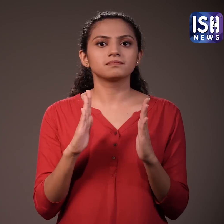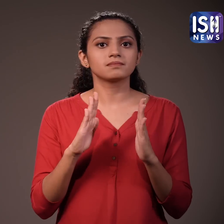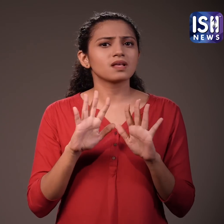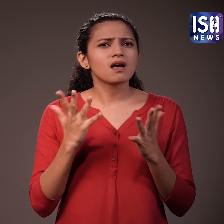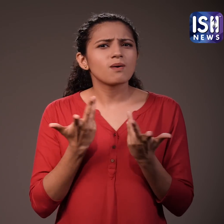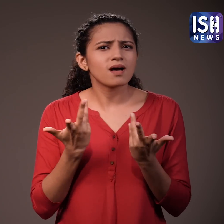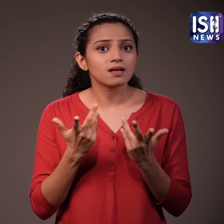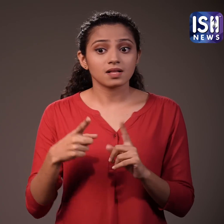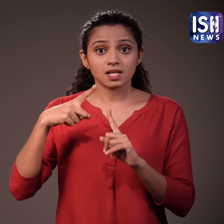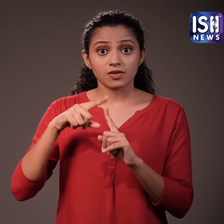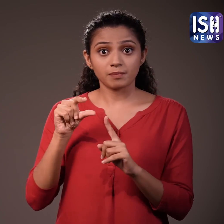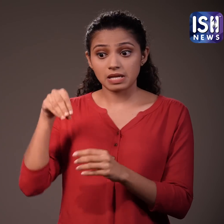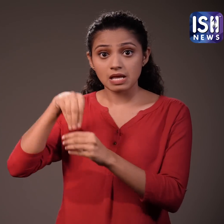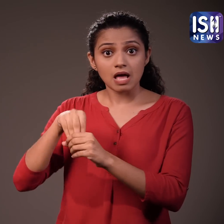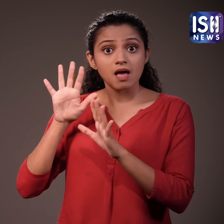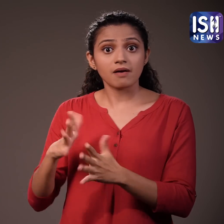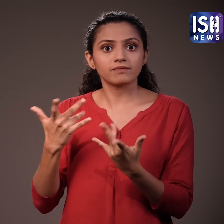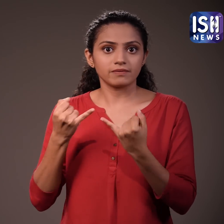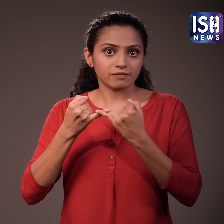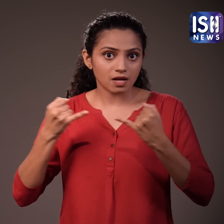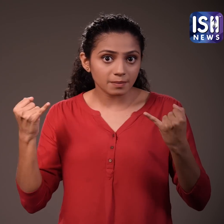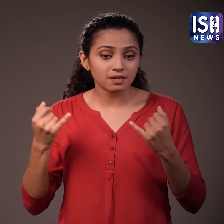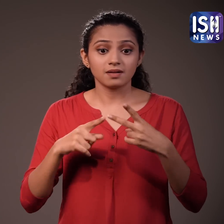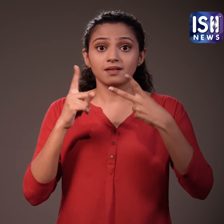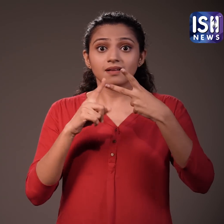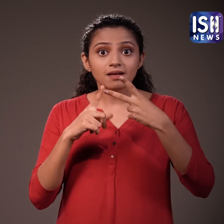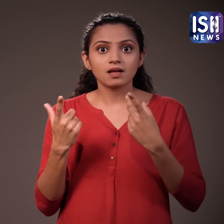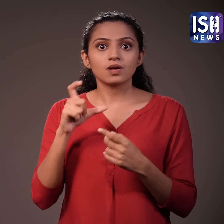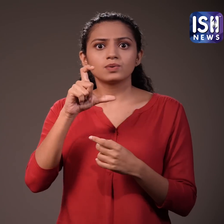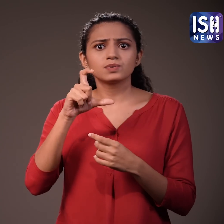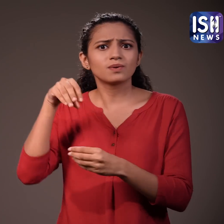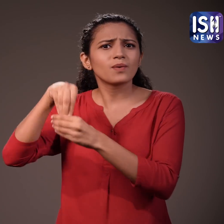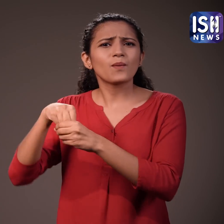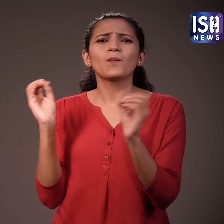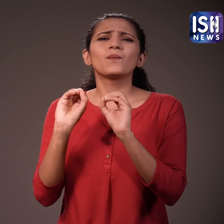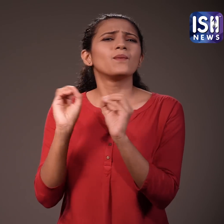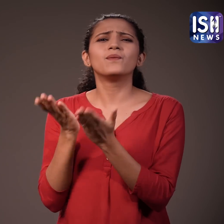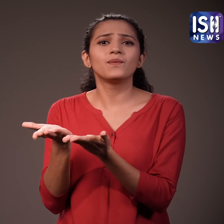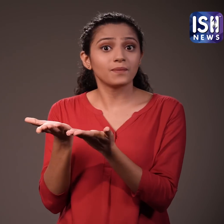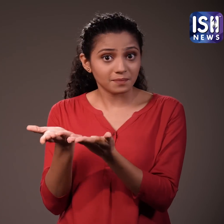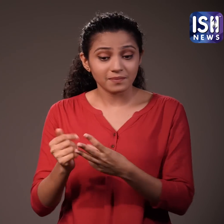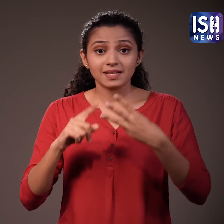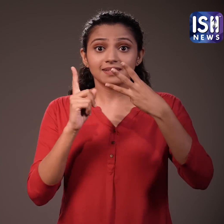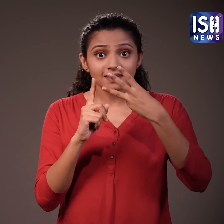ऐसा इसलिए है क्योंकि टोफू फाइबर से भरपूर है ये कोलेस्टरॉल मुक्त है प्रोटीन में उच्छ है